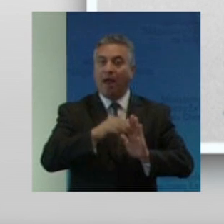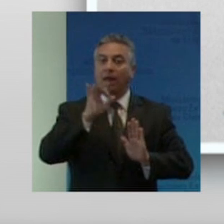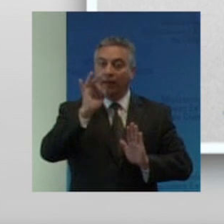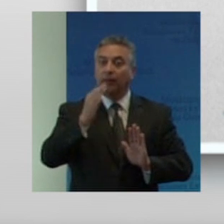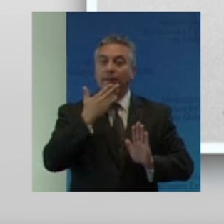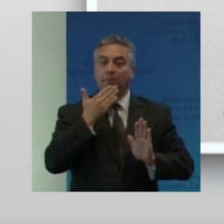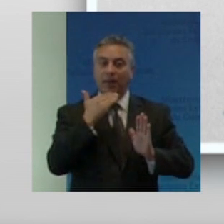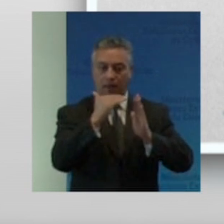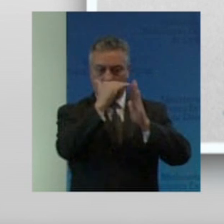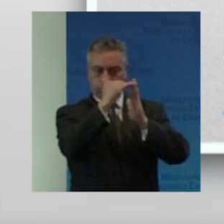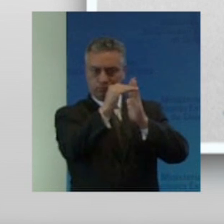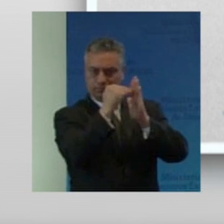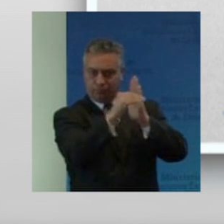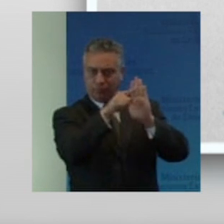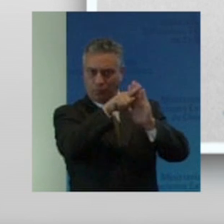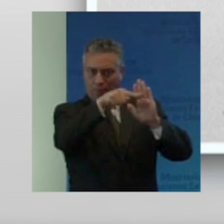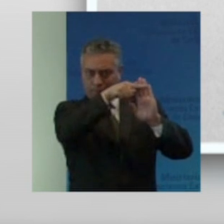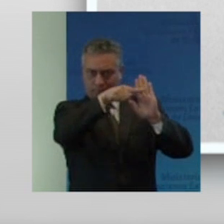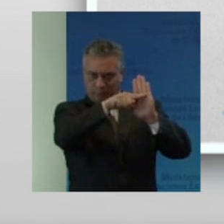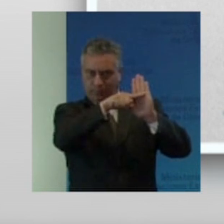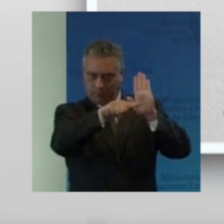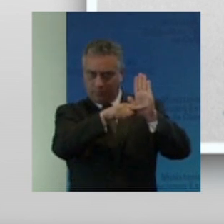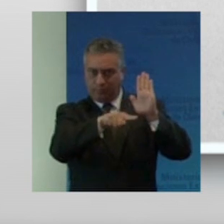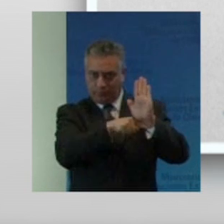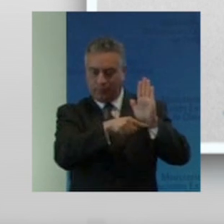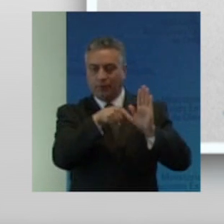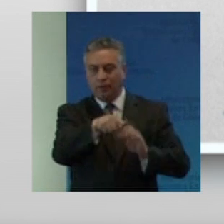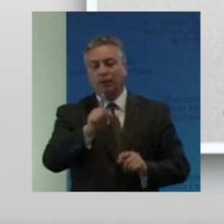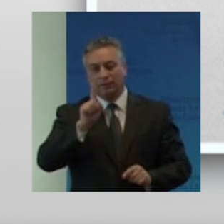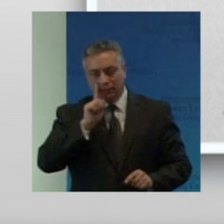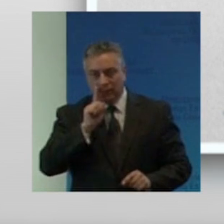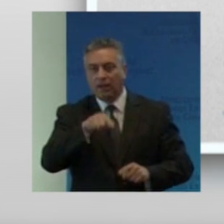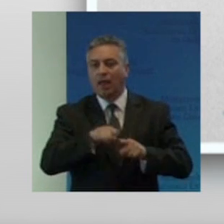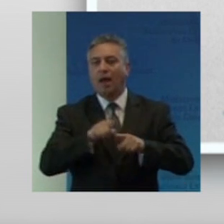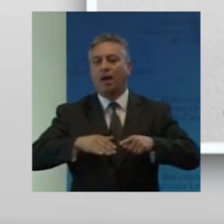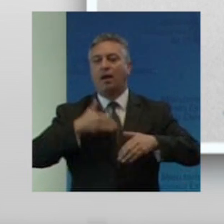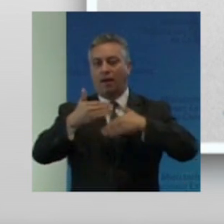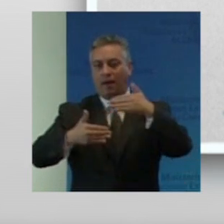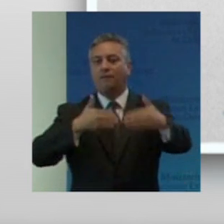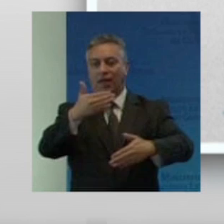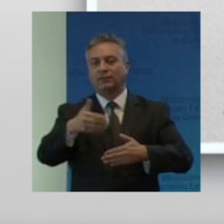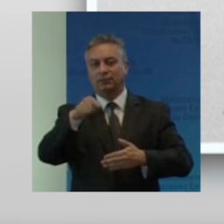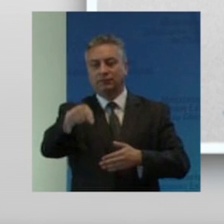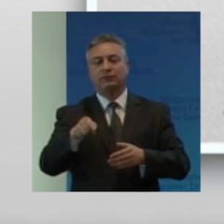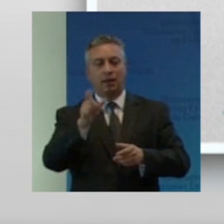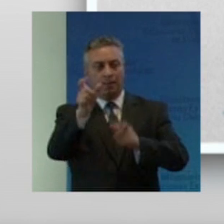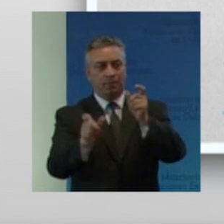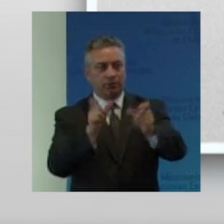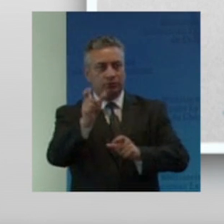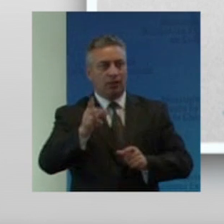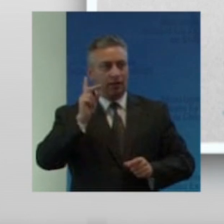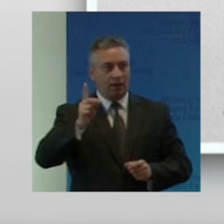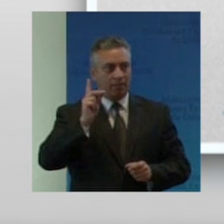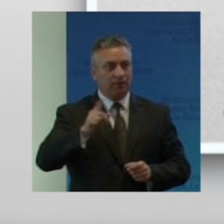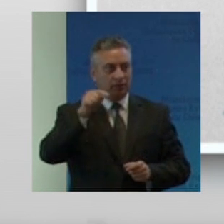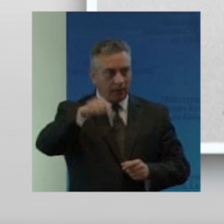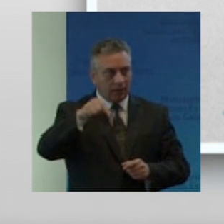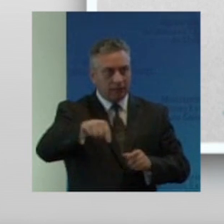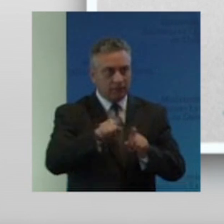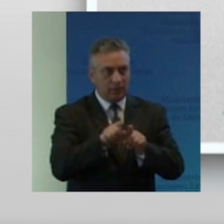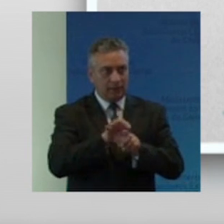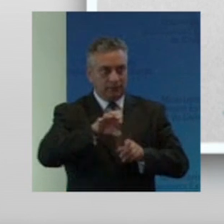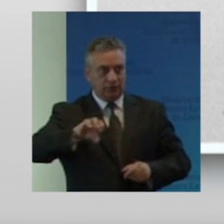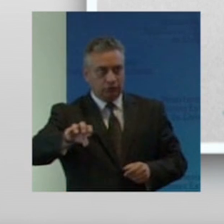relacionados con el avance de las personas con discapacidad en esta sección